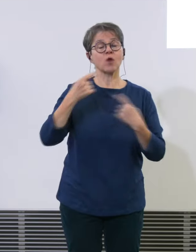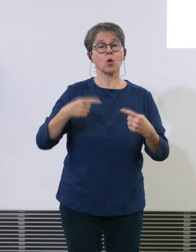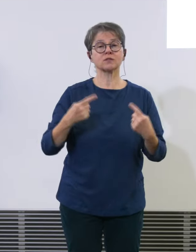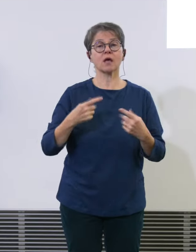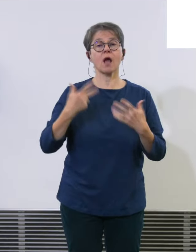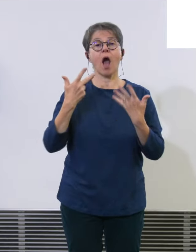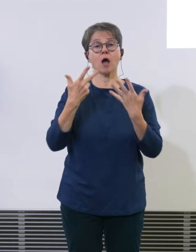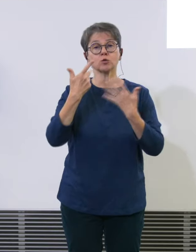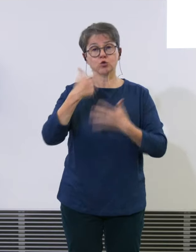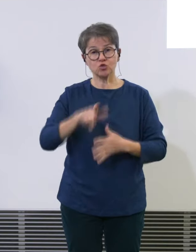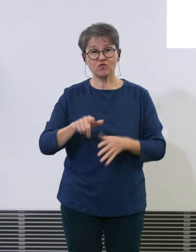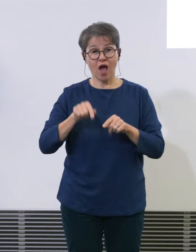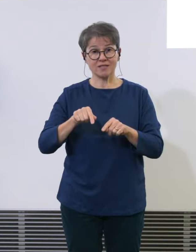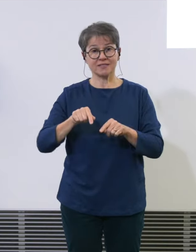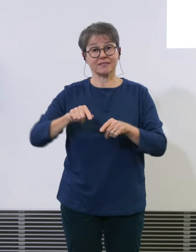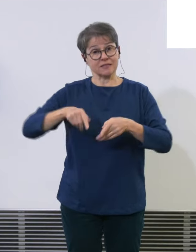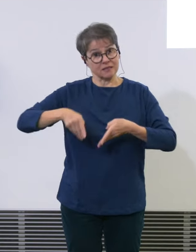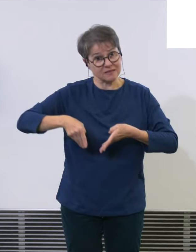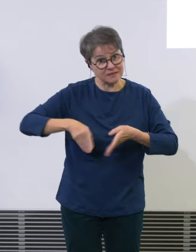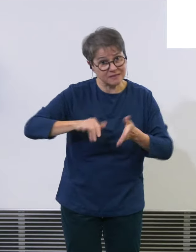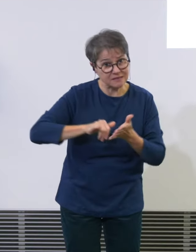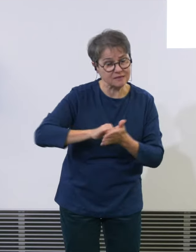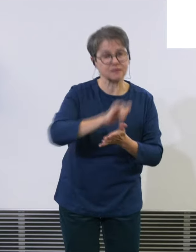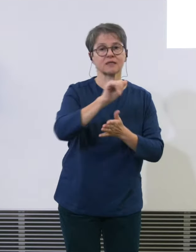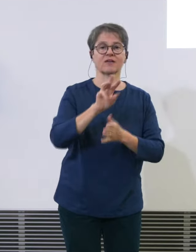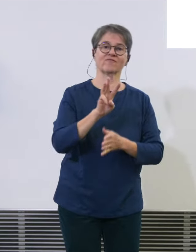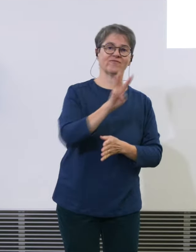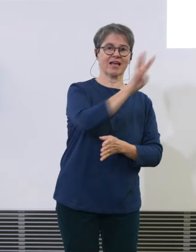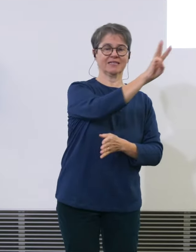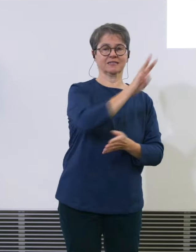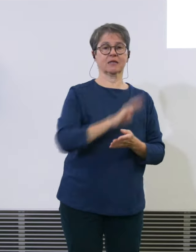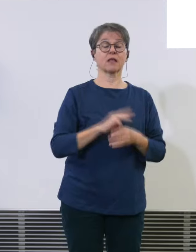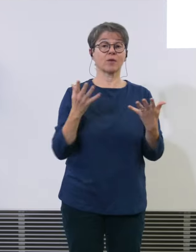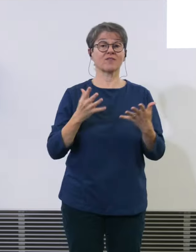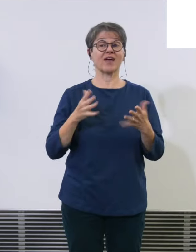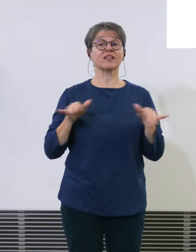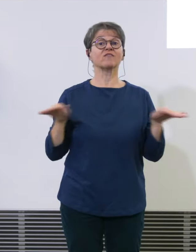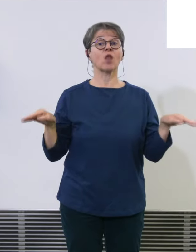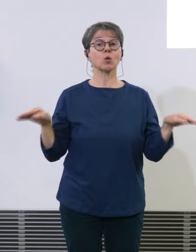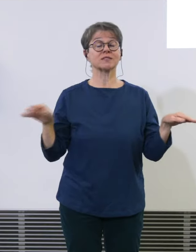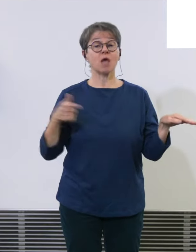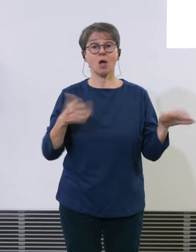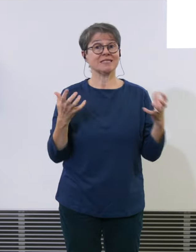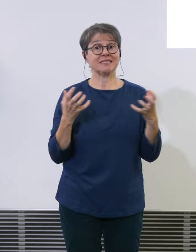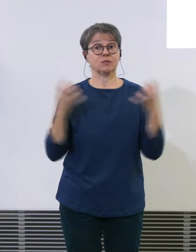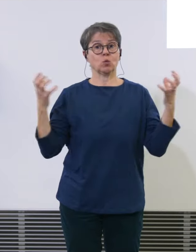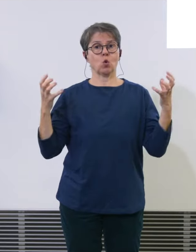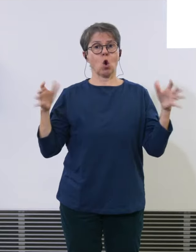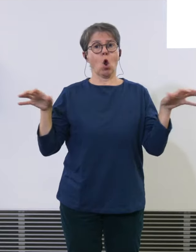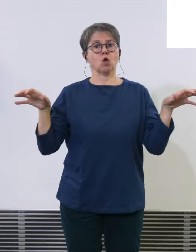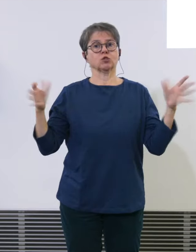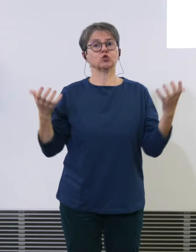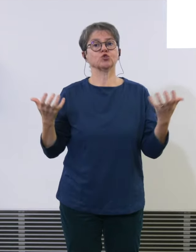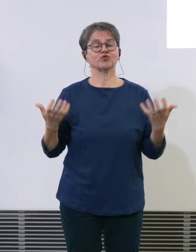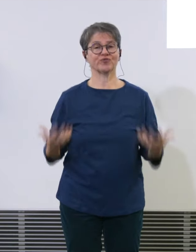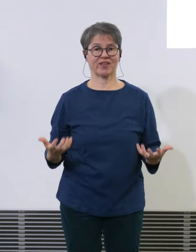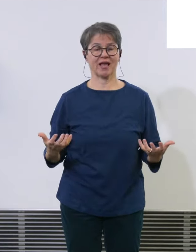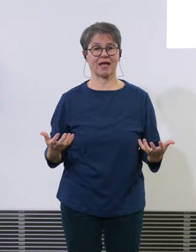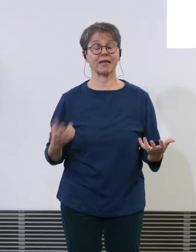Westen. Aber wenn das Flugzeug zu gross, zu schwer ist, dann müsste es von der Piste 16